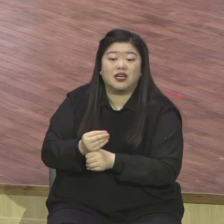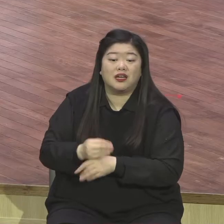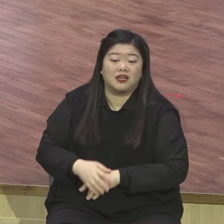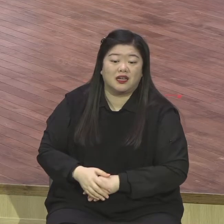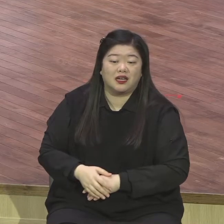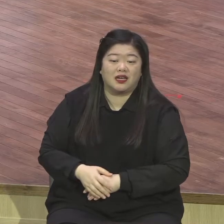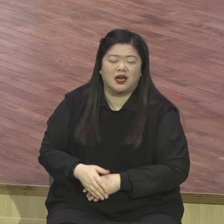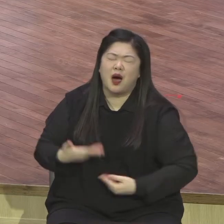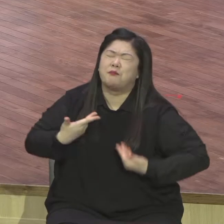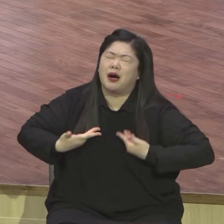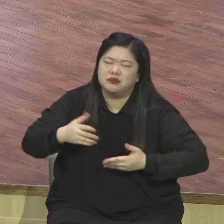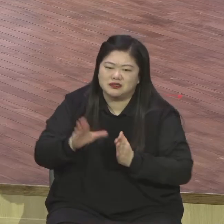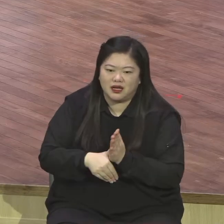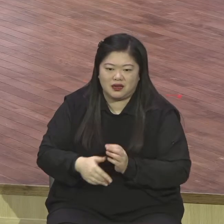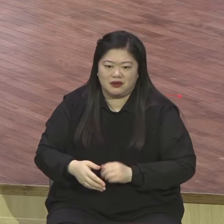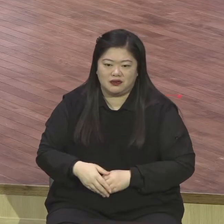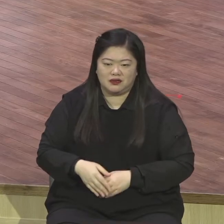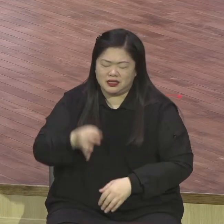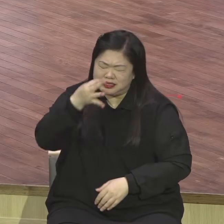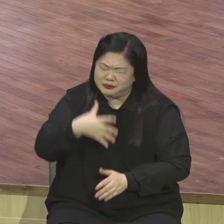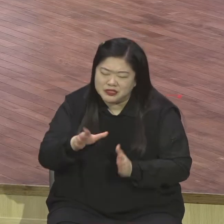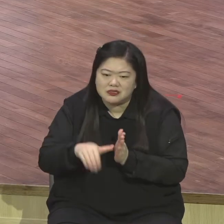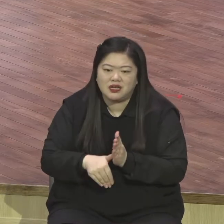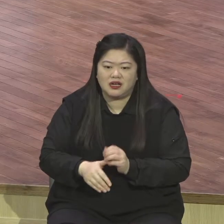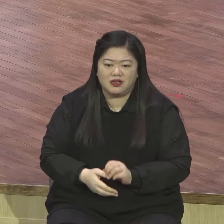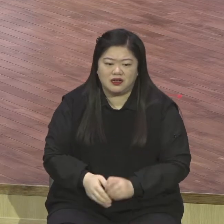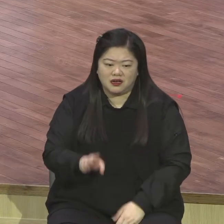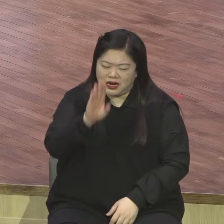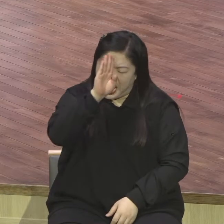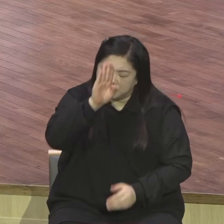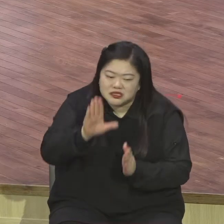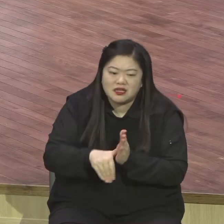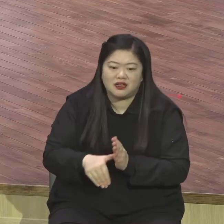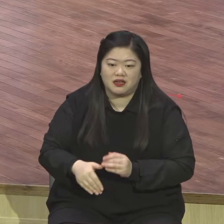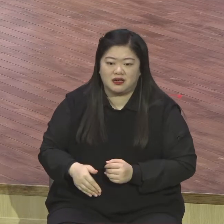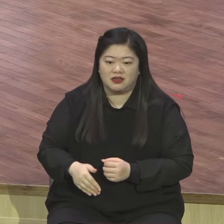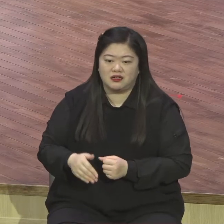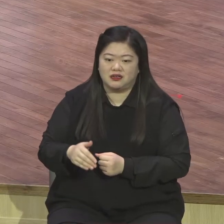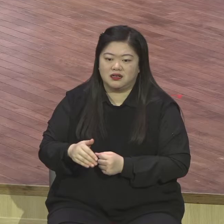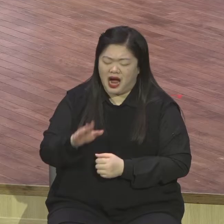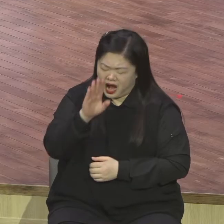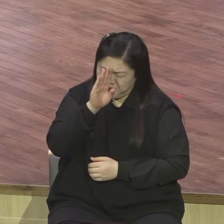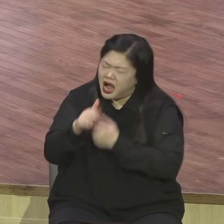약한 것이 실패한 것이 아픈 것이 내가 주님을 찾는 그러한 간절함이 되었다